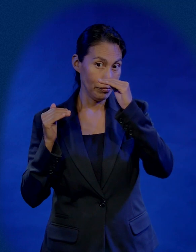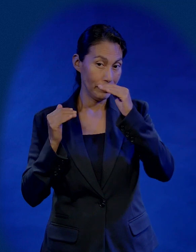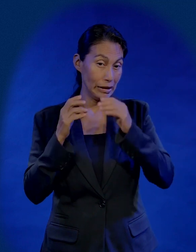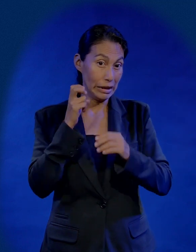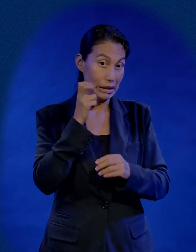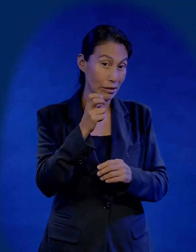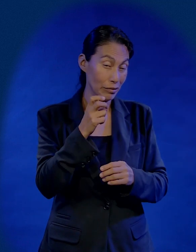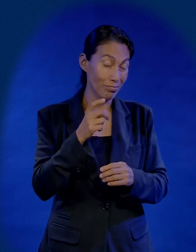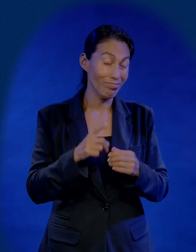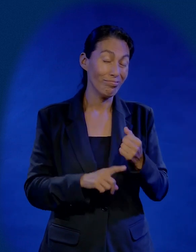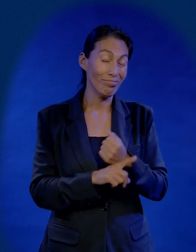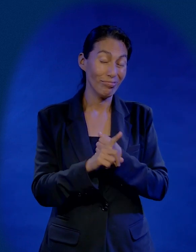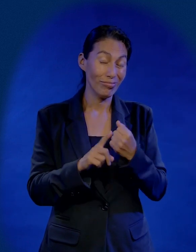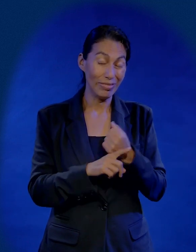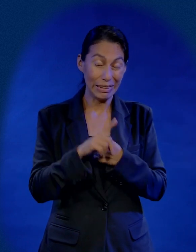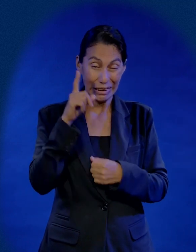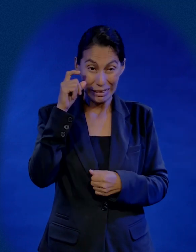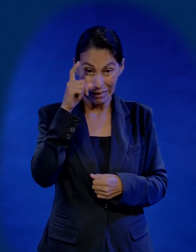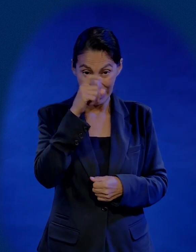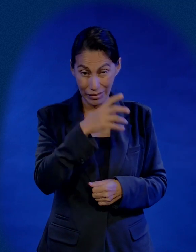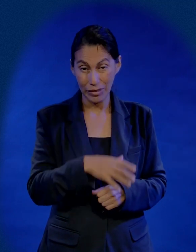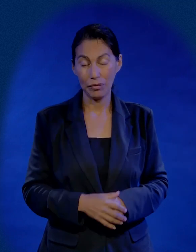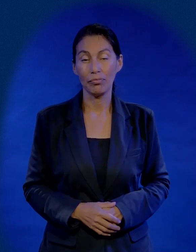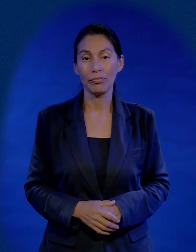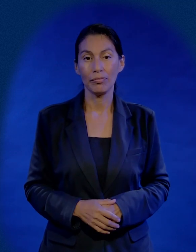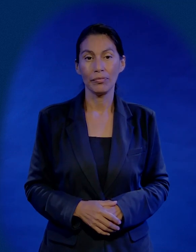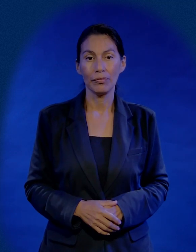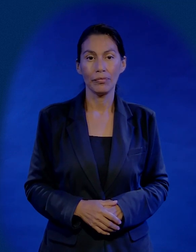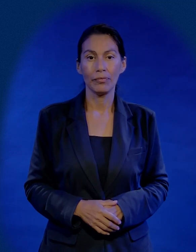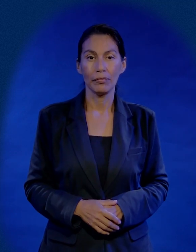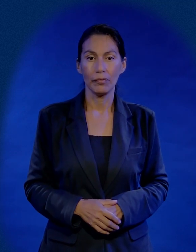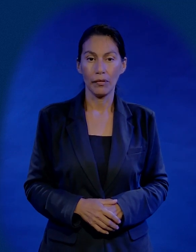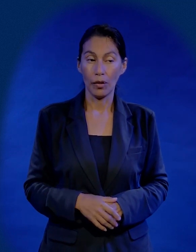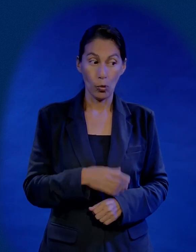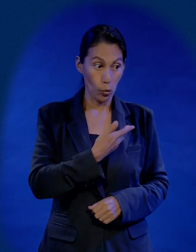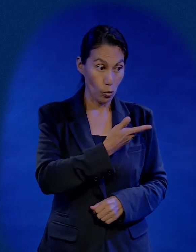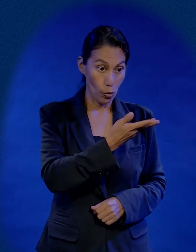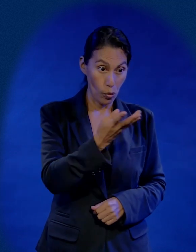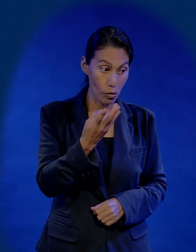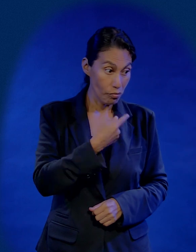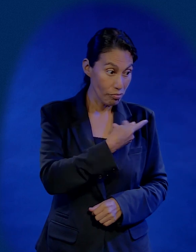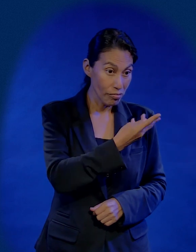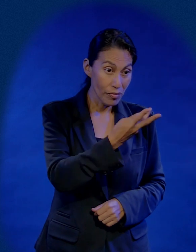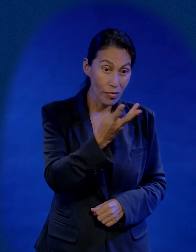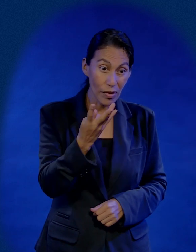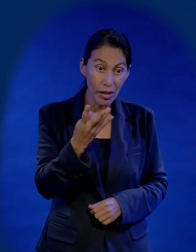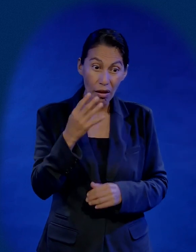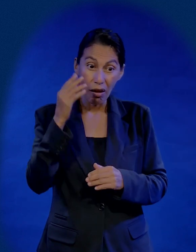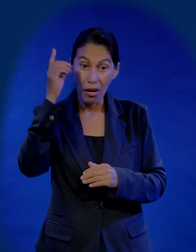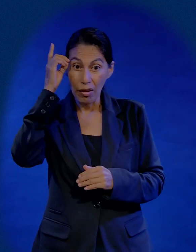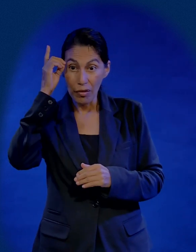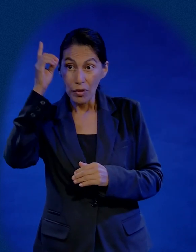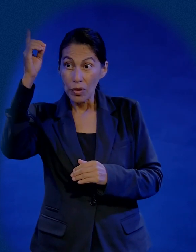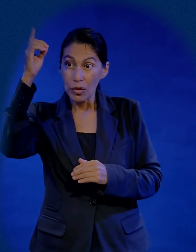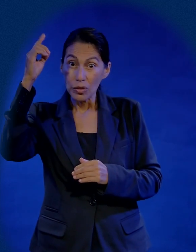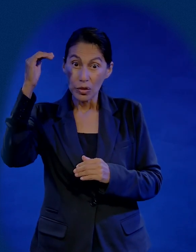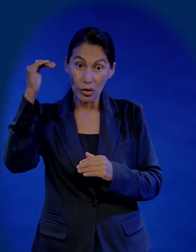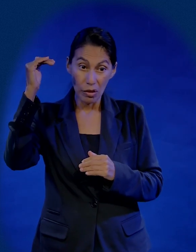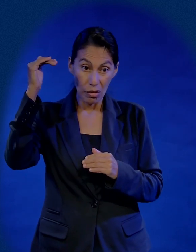y ese es un peligro enorme muchachos, enorme, nadie es más listo que Dios en esa humildad de